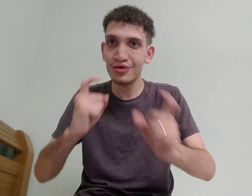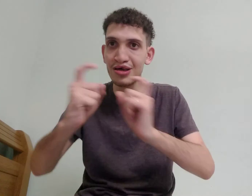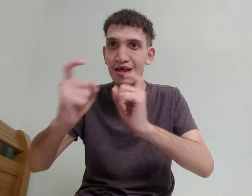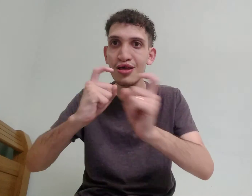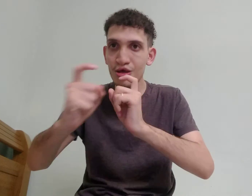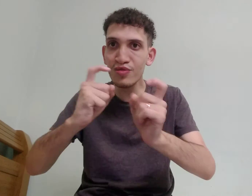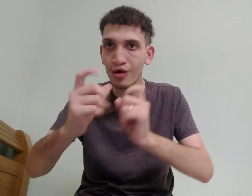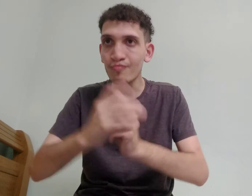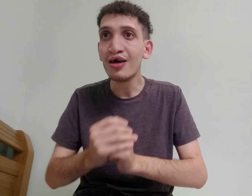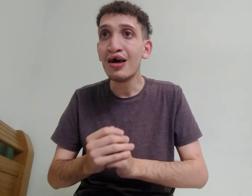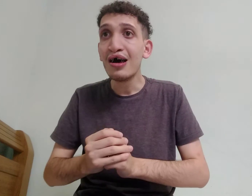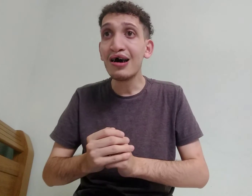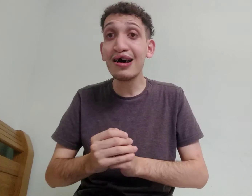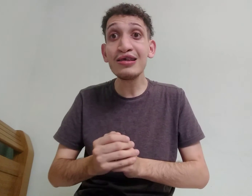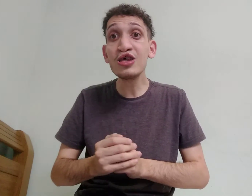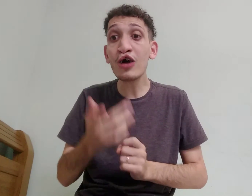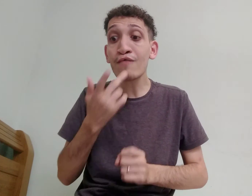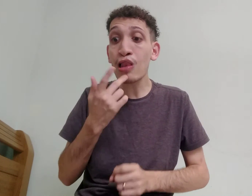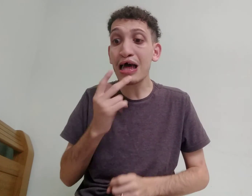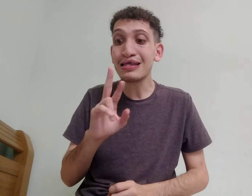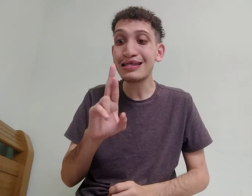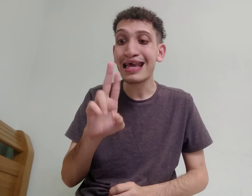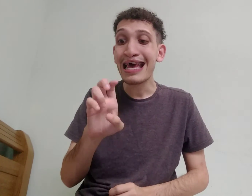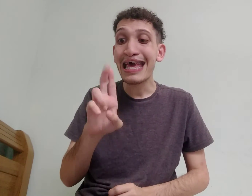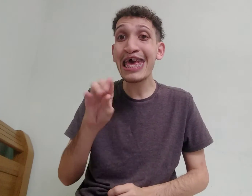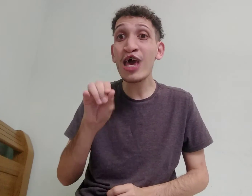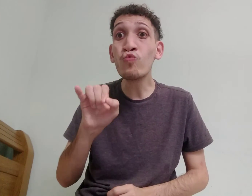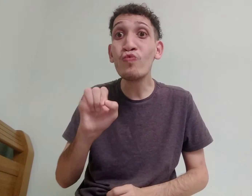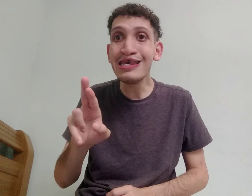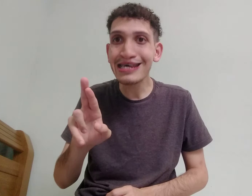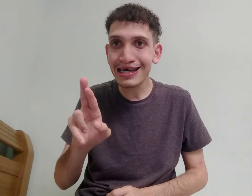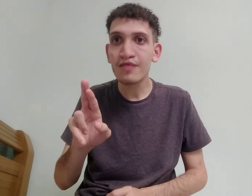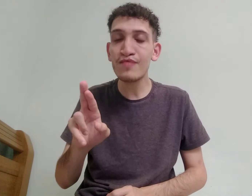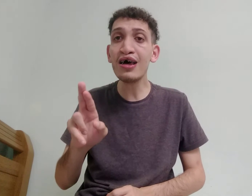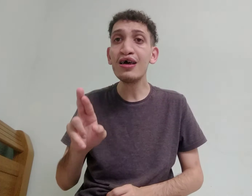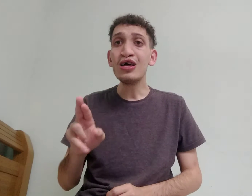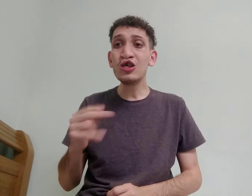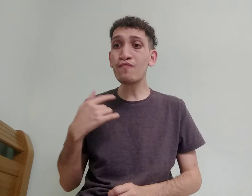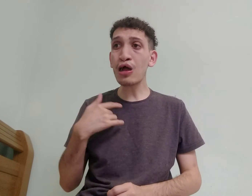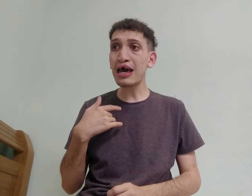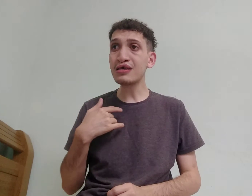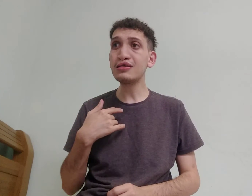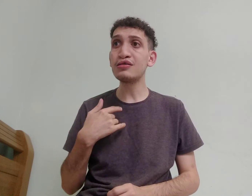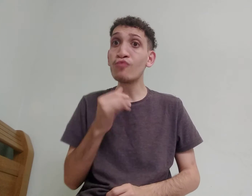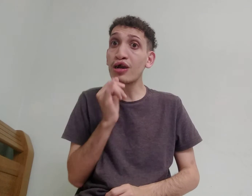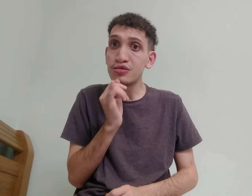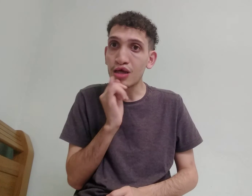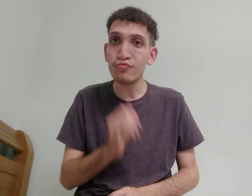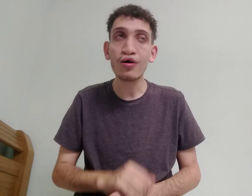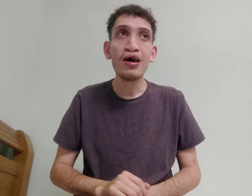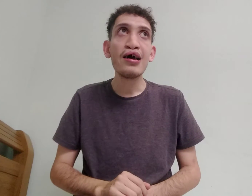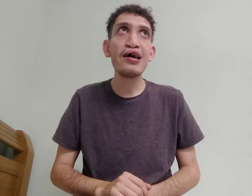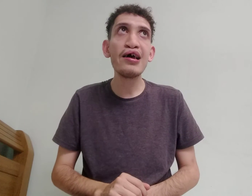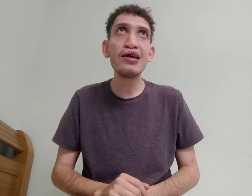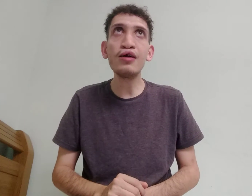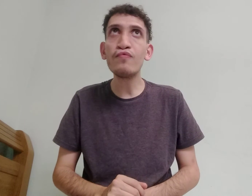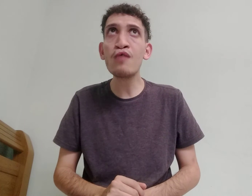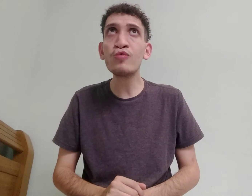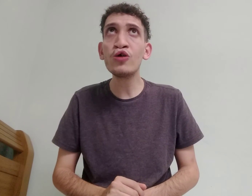reunião, e se eu falar assim, reunir, né, se eu falar assim, por exemplo, estamos reunindo